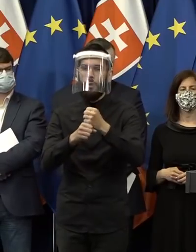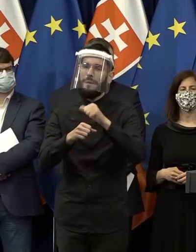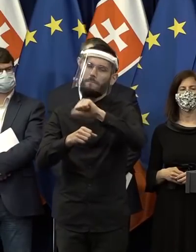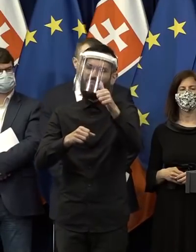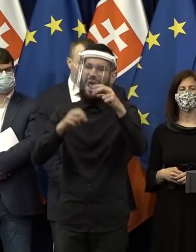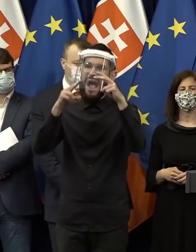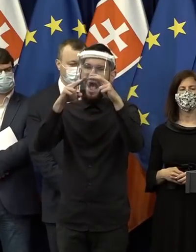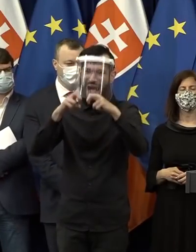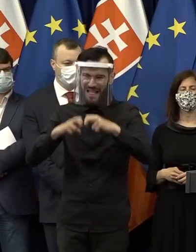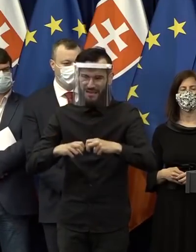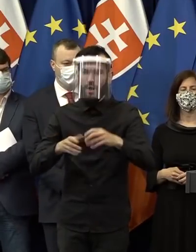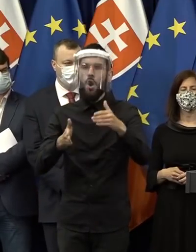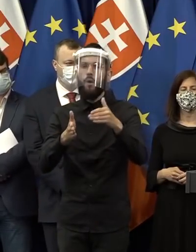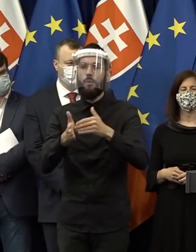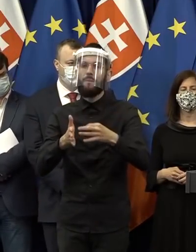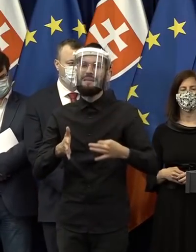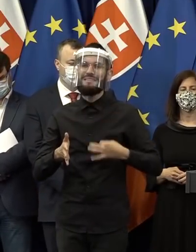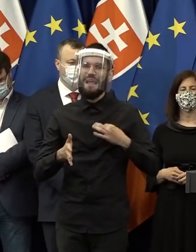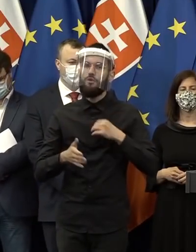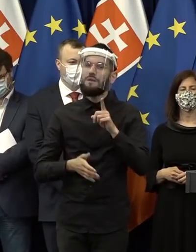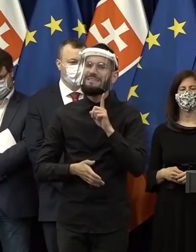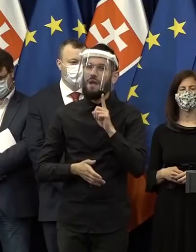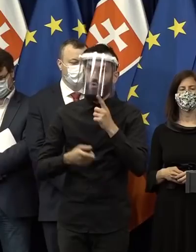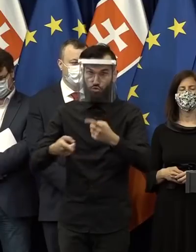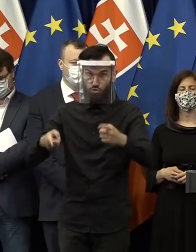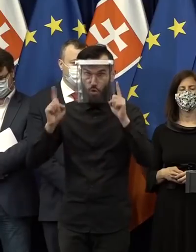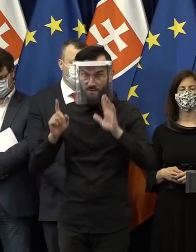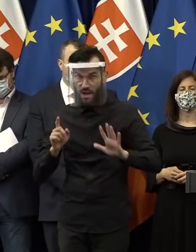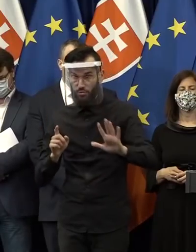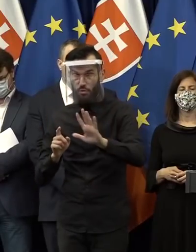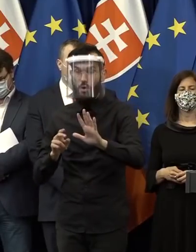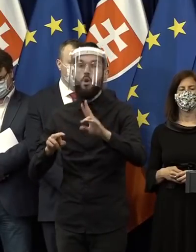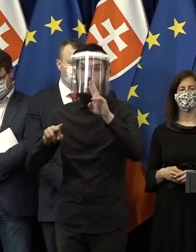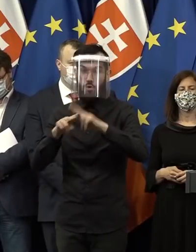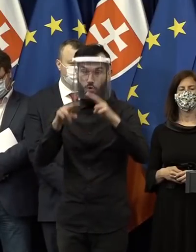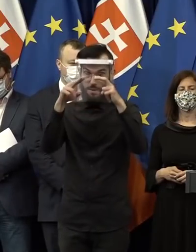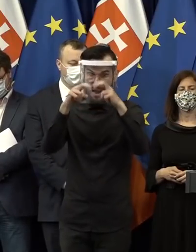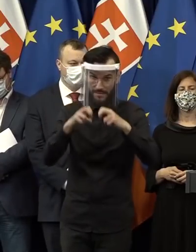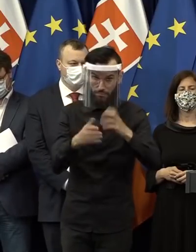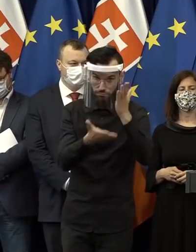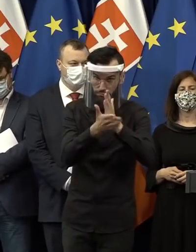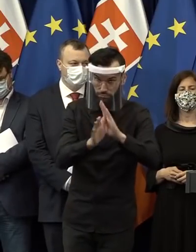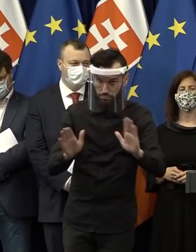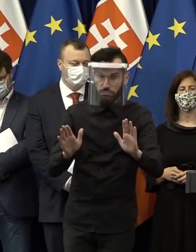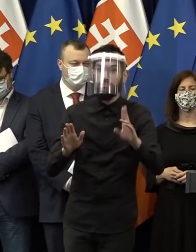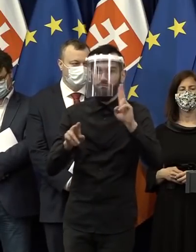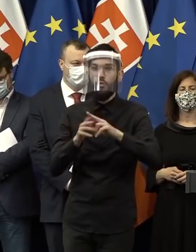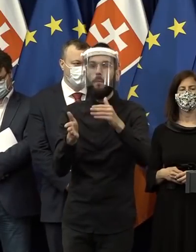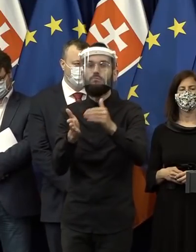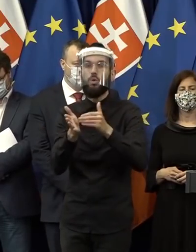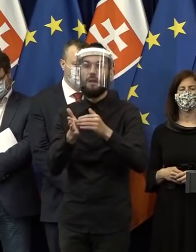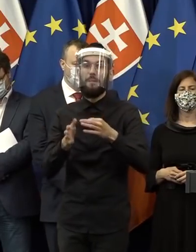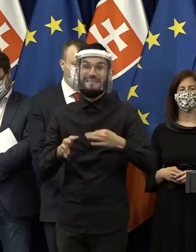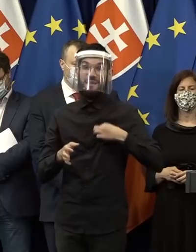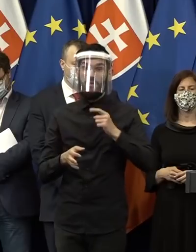analýzu potreby zdravotnej starostlivosti na Slovensku a na základe tejto analýzy potreby zdravotnej starostlivosti sa